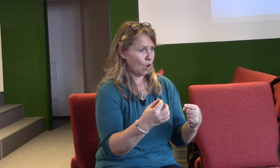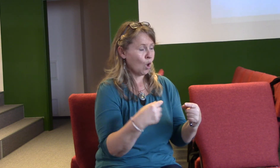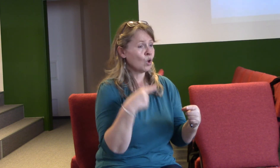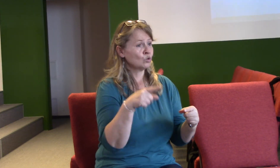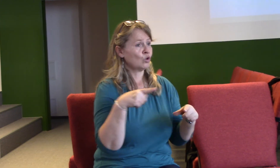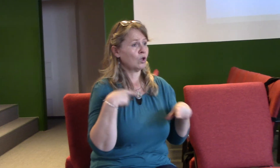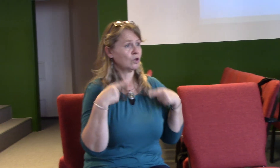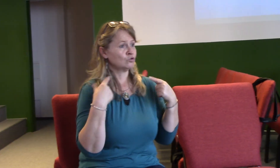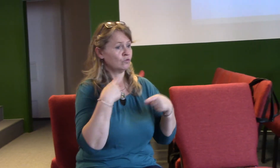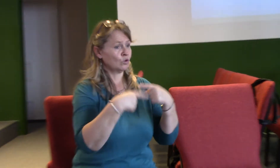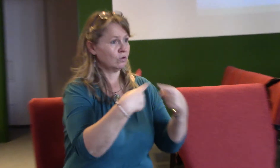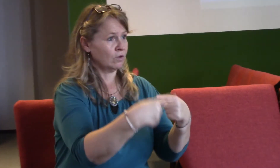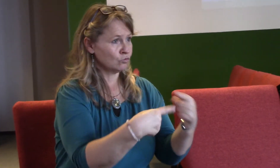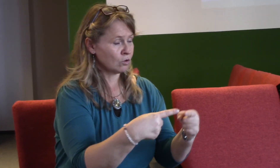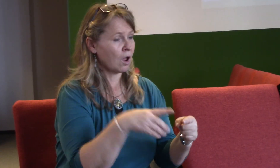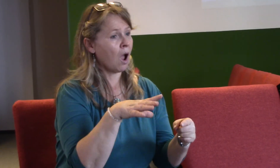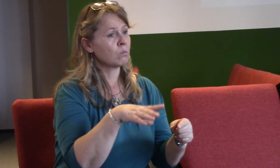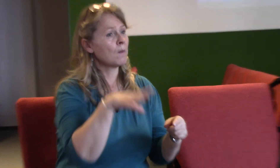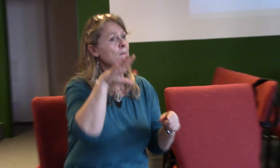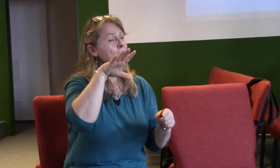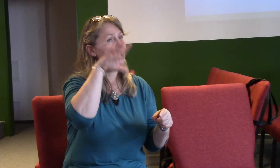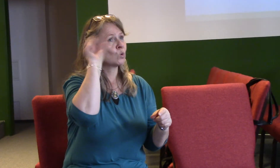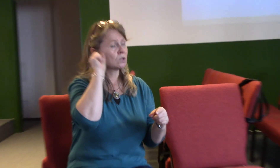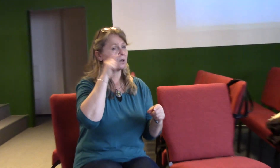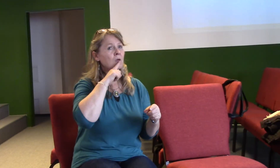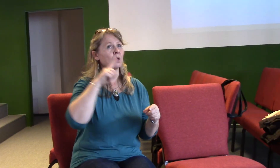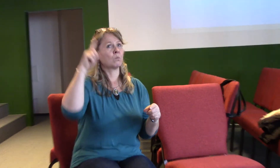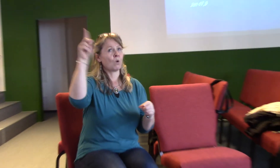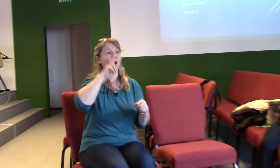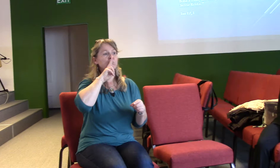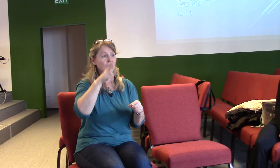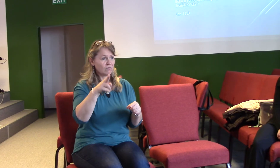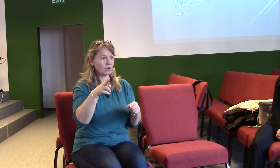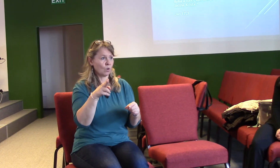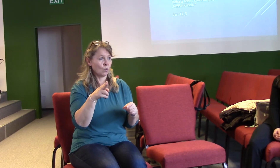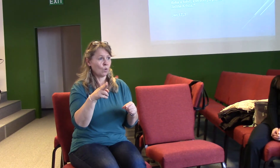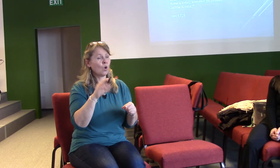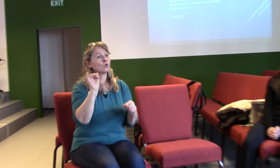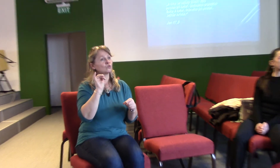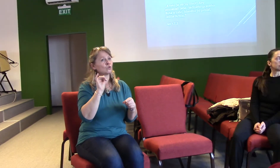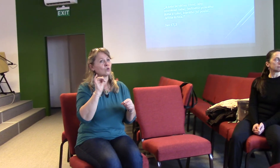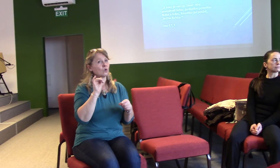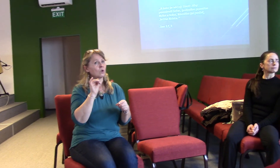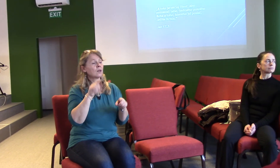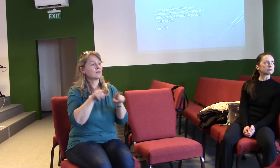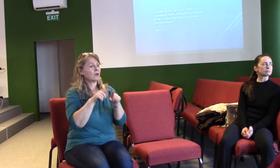tebe, jediného pravého Boha a toho, kterého si poslal Ježíše Krista. Jan 17, 3.